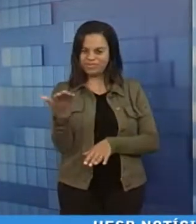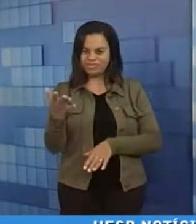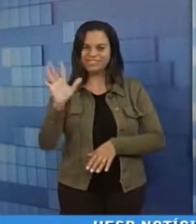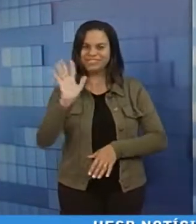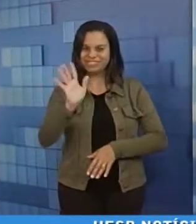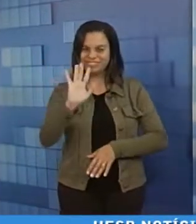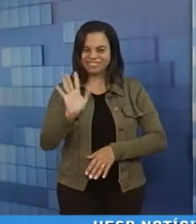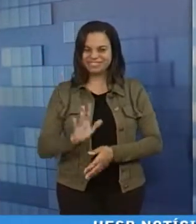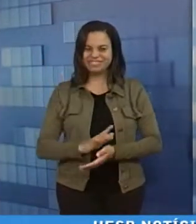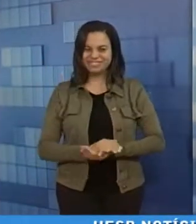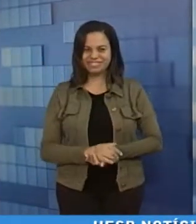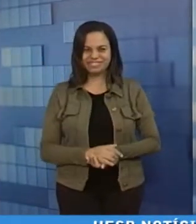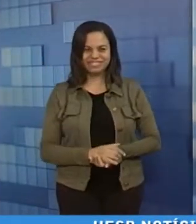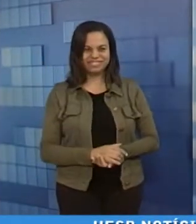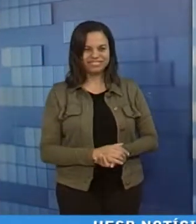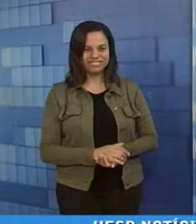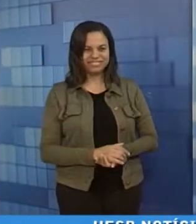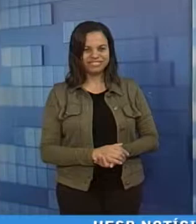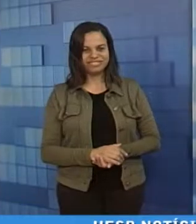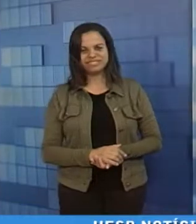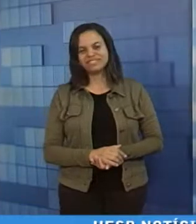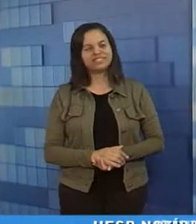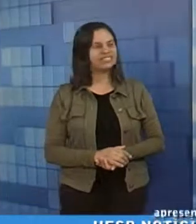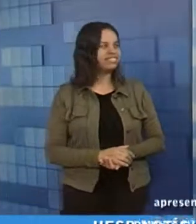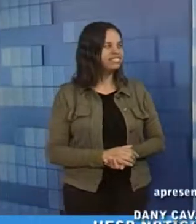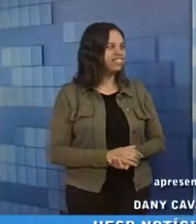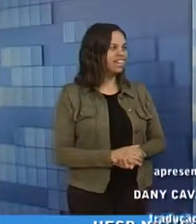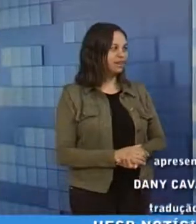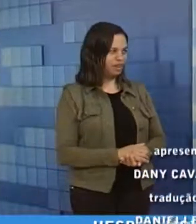semana para você e até lá. A gente